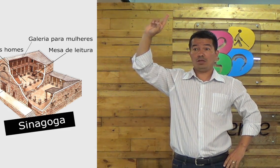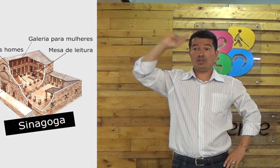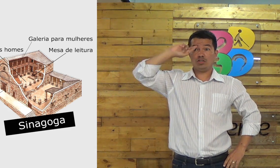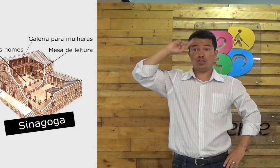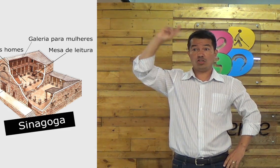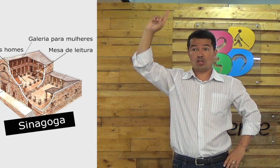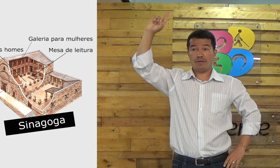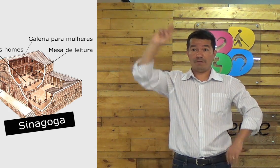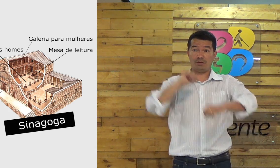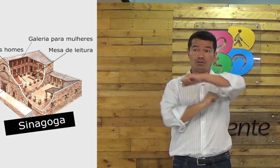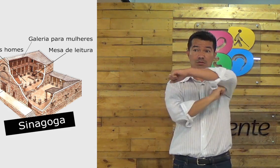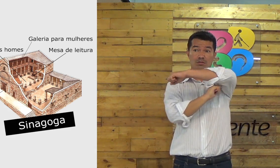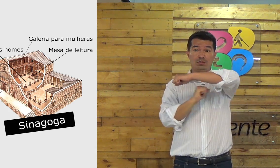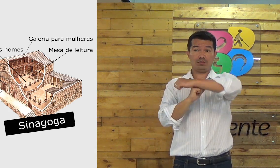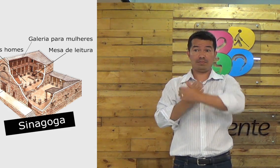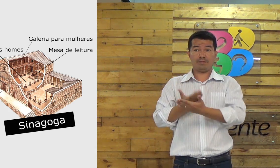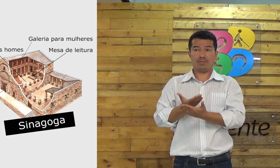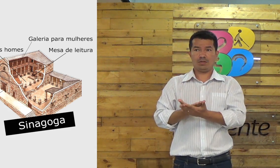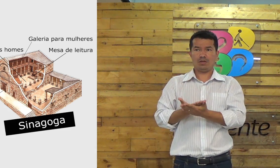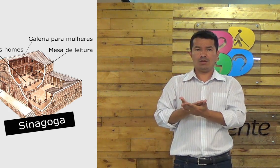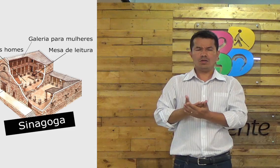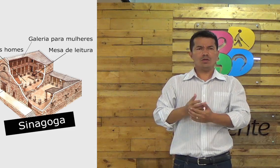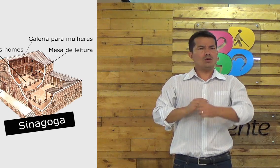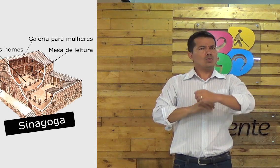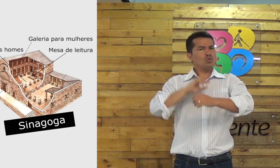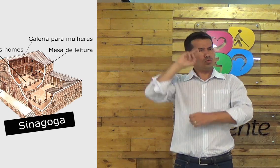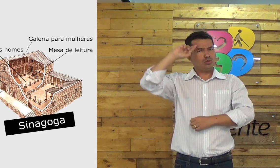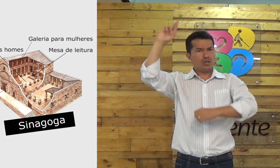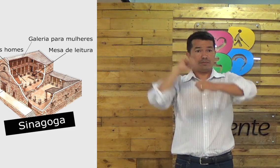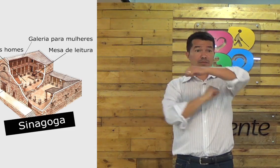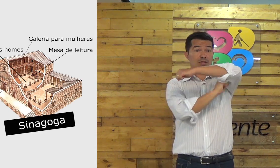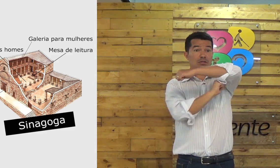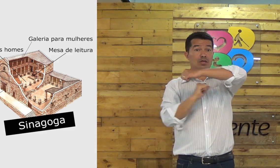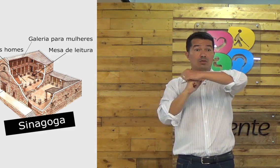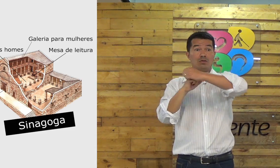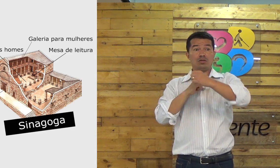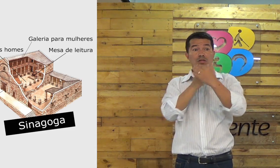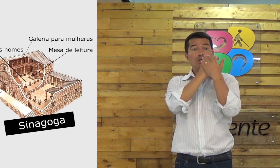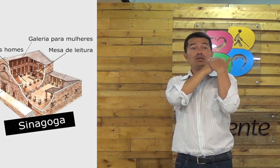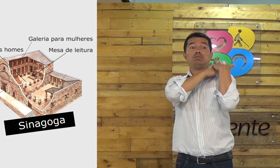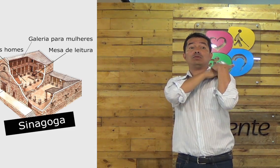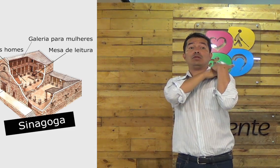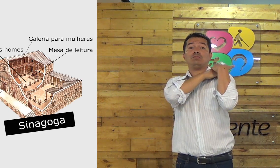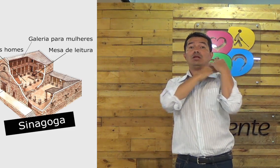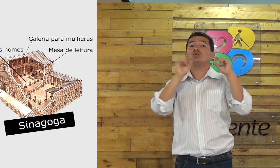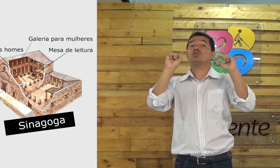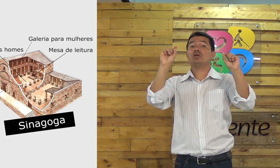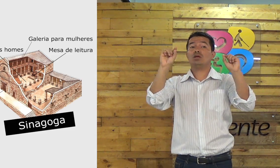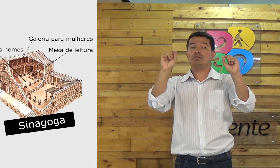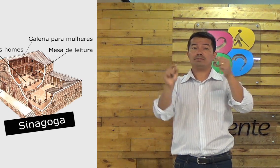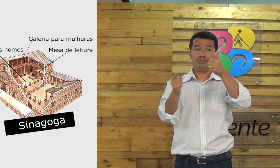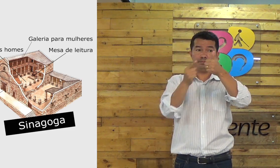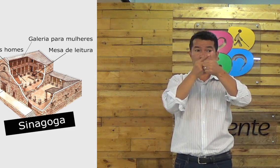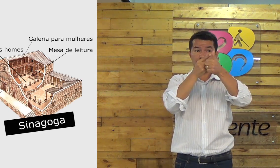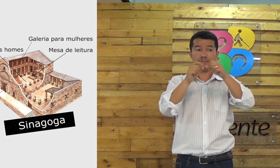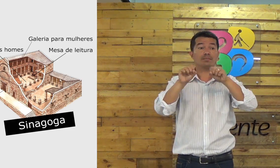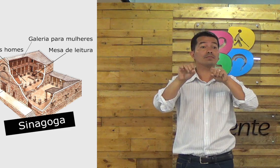existia também um diretor, né? O chefe da sinagoga. Mas o chefe da sinagoga, ele tinha uma responsabilidade. O que ele